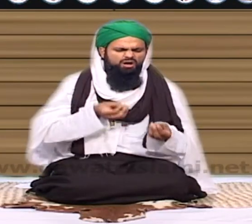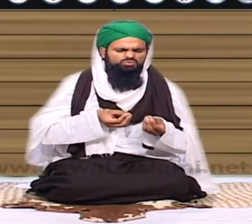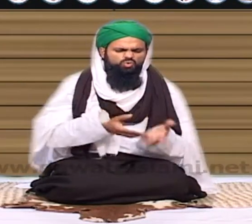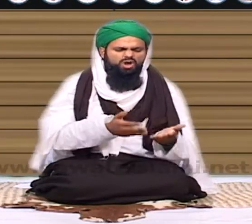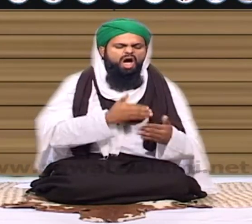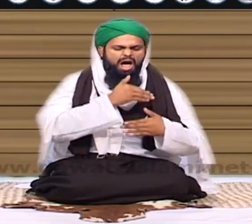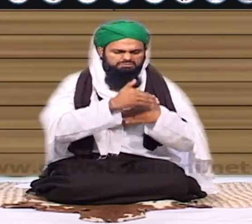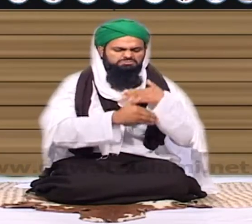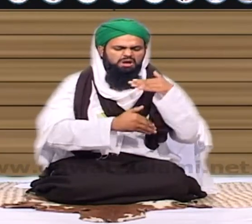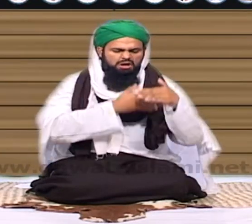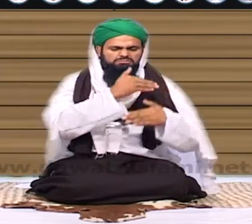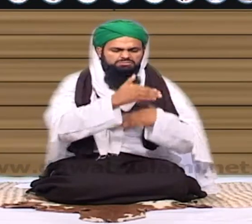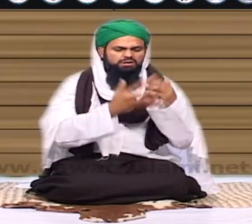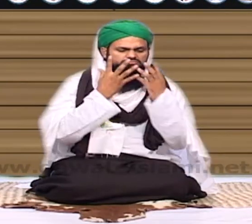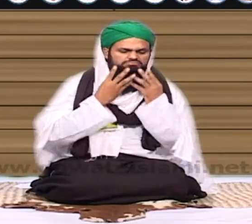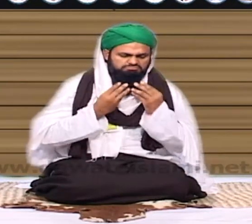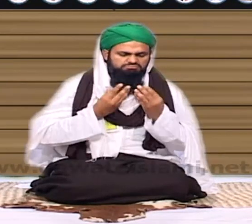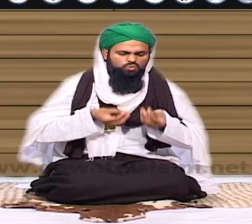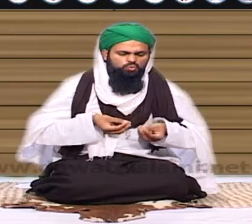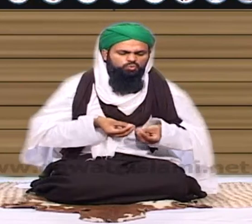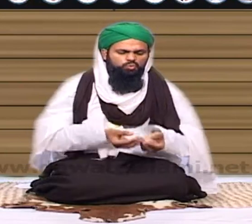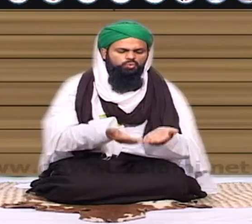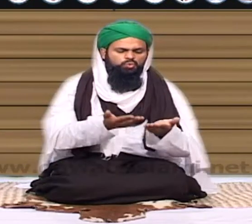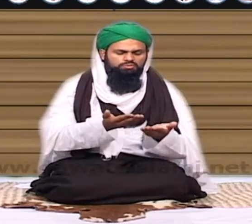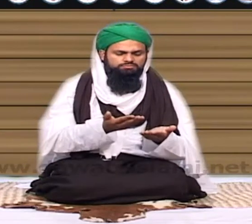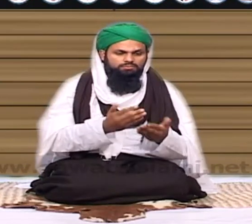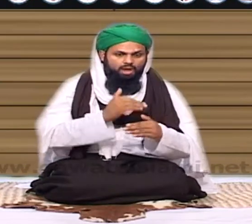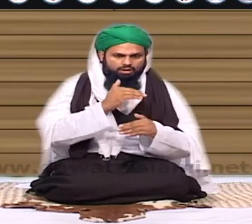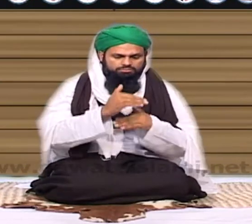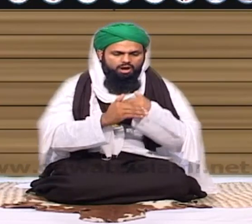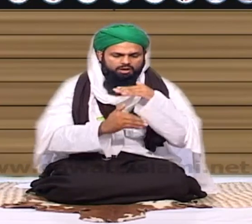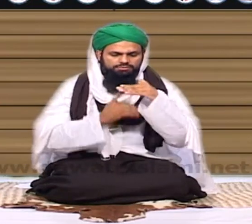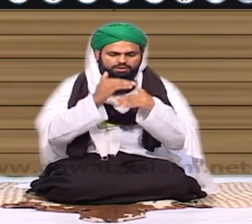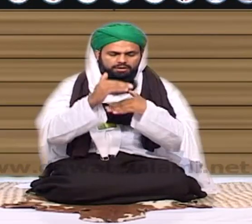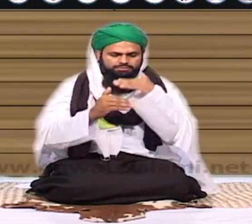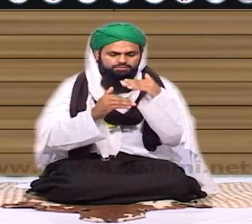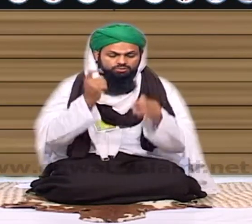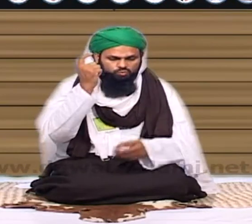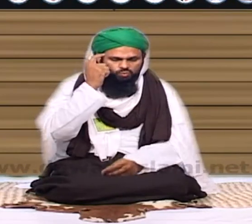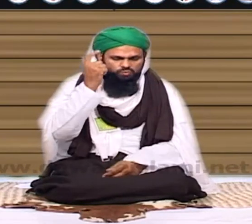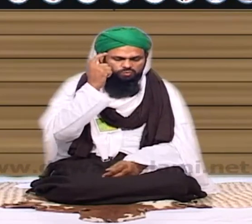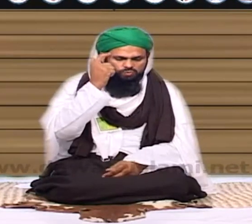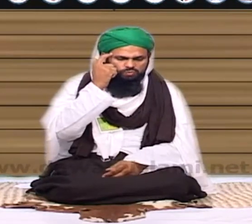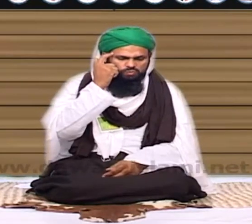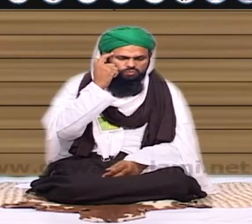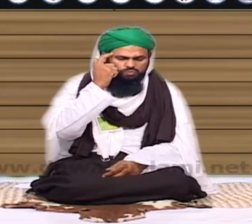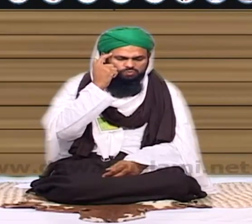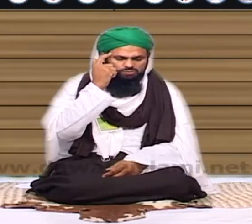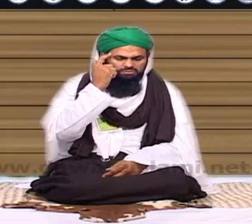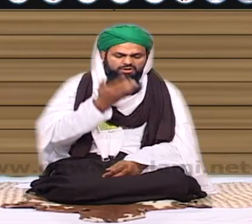شروع کی آہستہ آہستہ انشاءاللہ ہم دھاری بنائیں تو آہستہ آہستہ میرے بھائیوں سوچئے آپ آہستہ